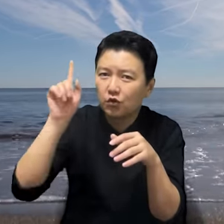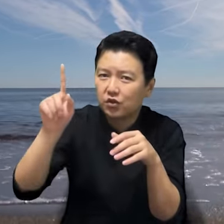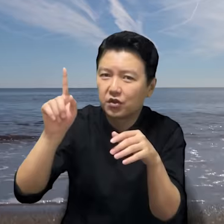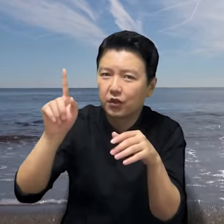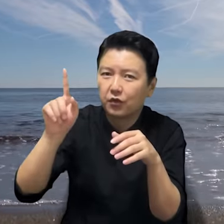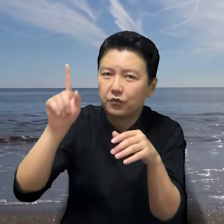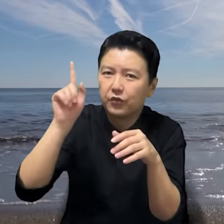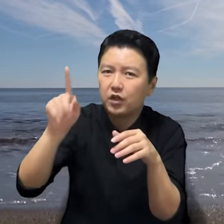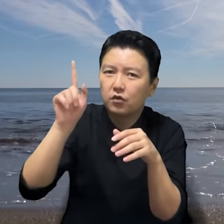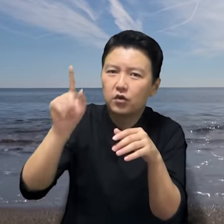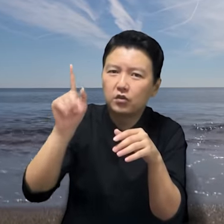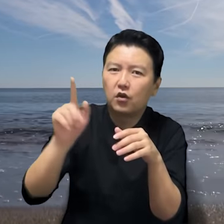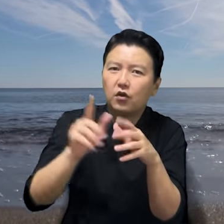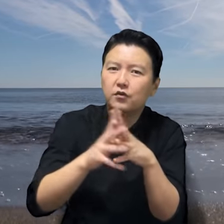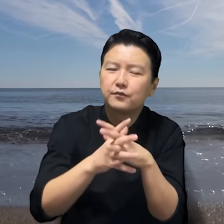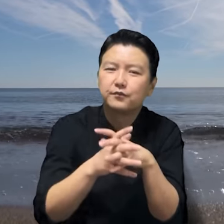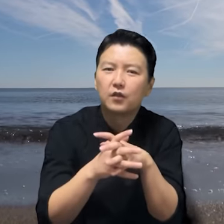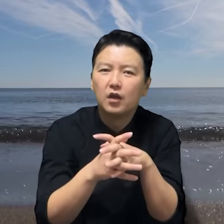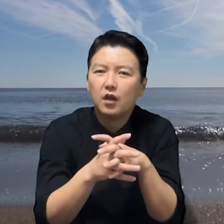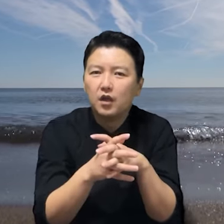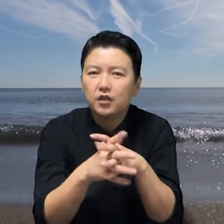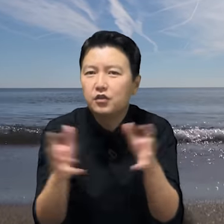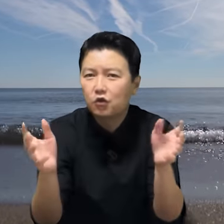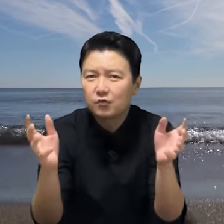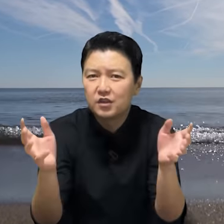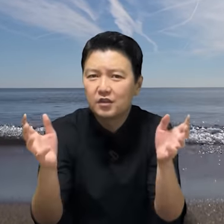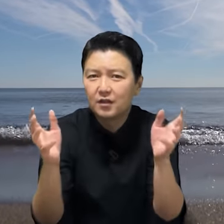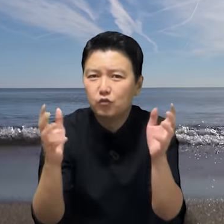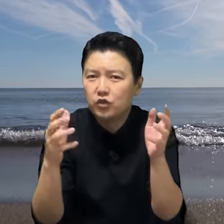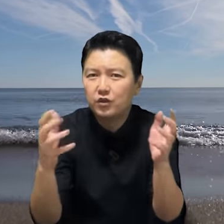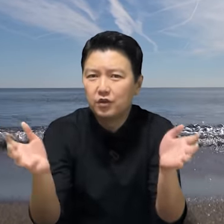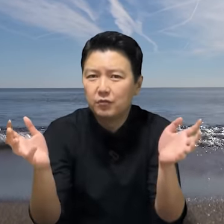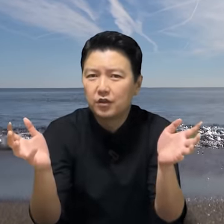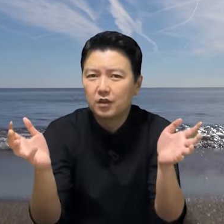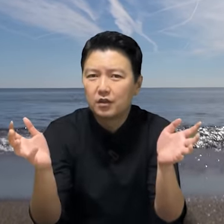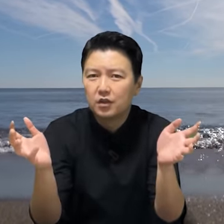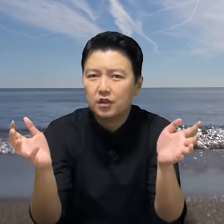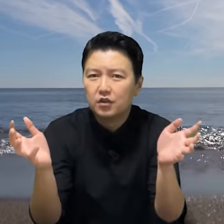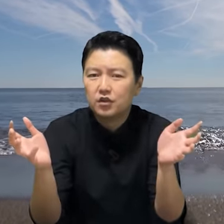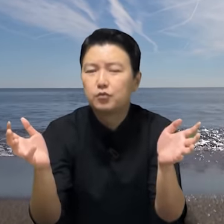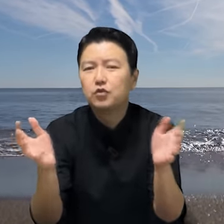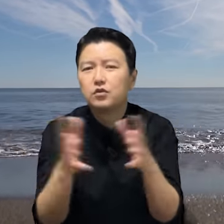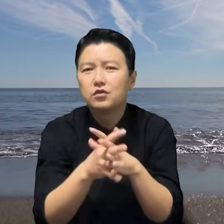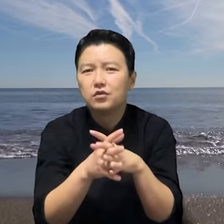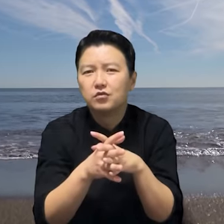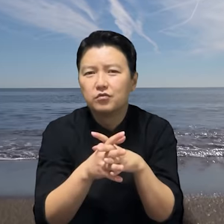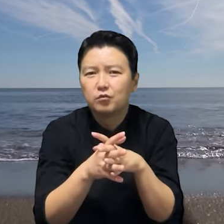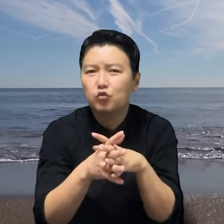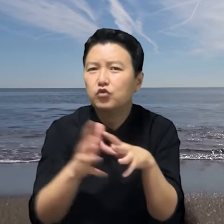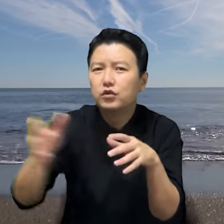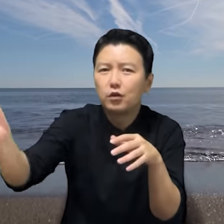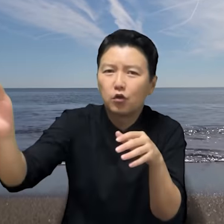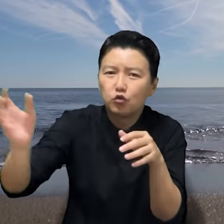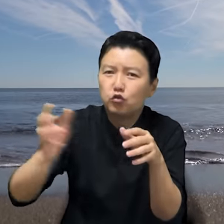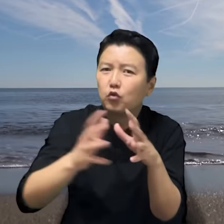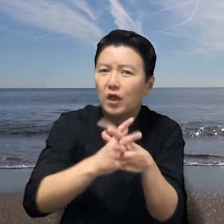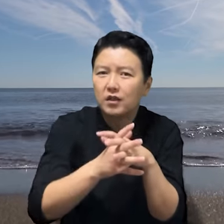있었대요. 띵동띵동 이어 좀 지나자 문이 열립니다. 집주인은 문을 열고 누구 왔냐